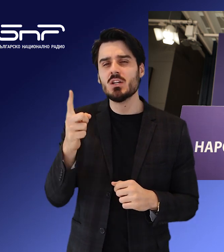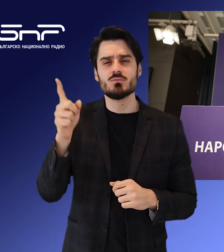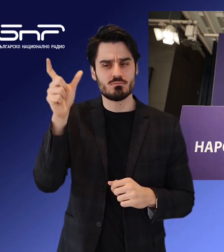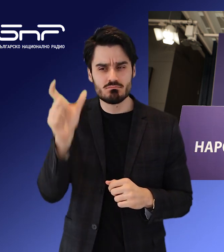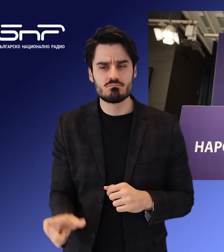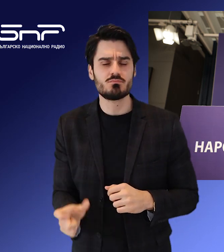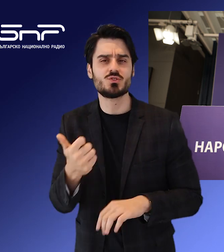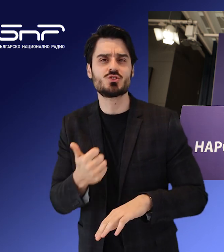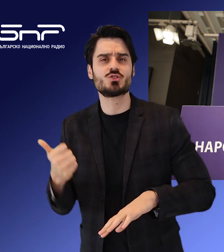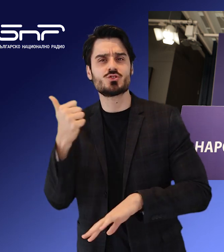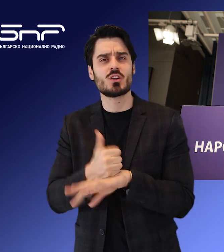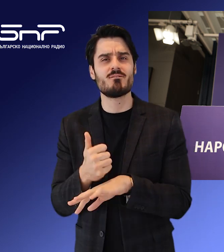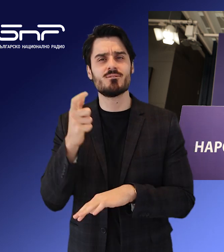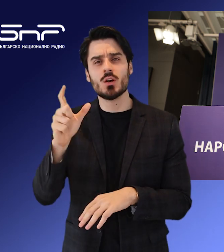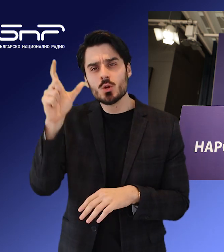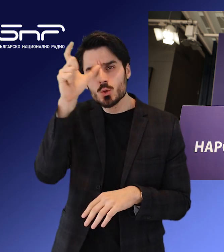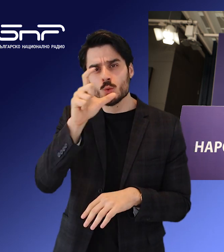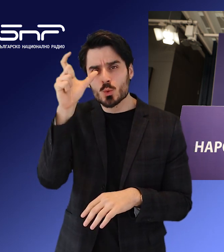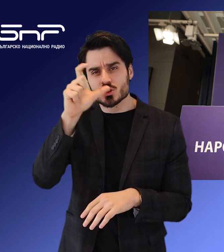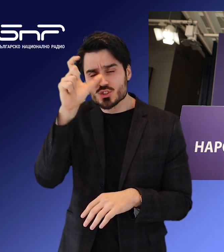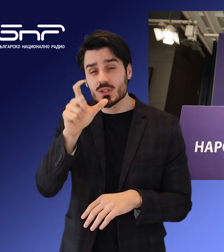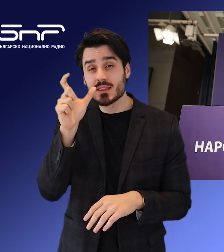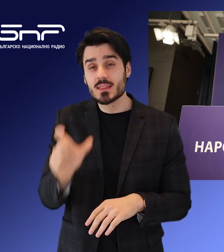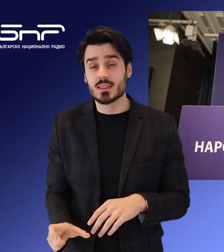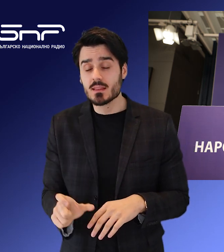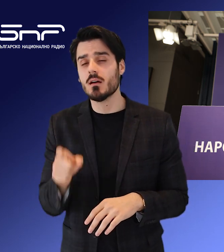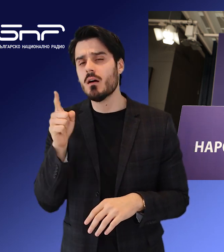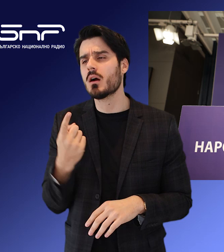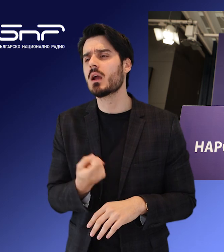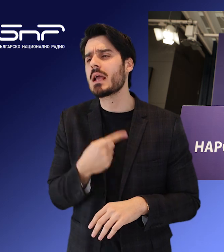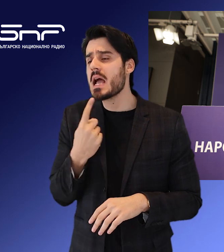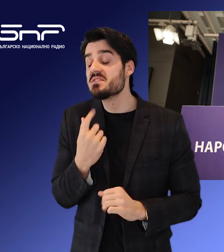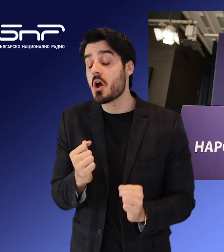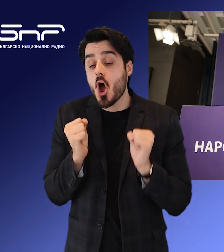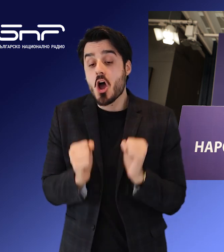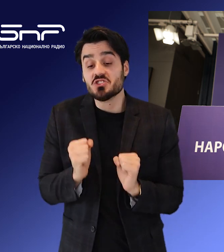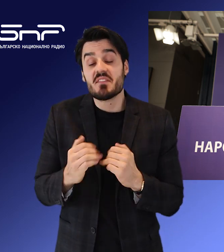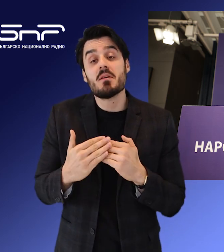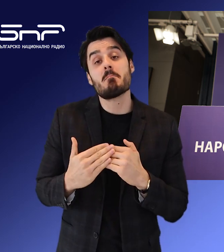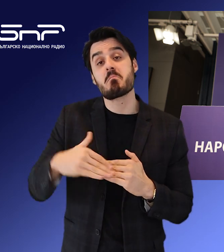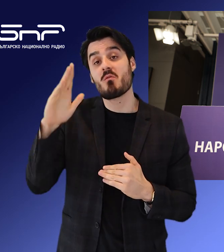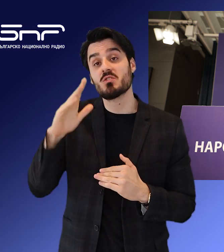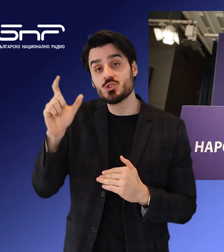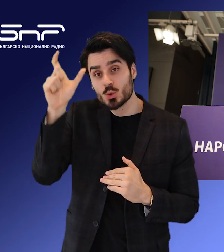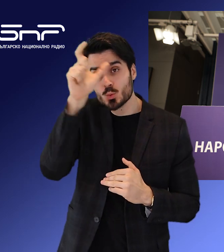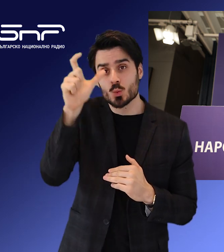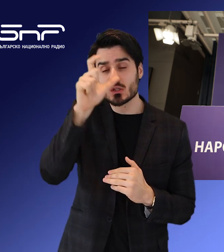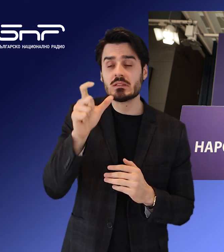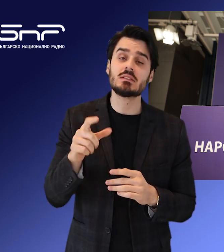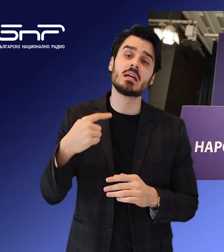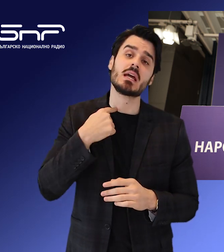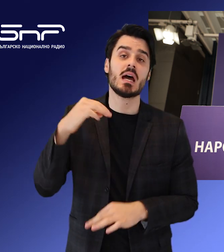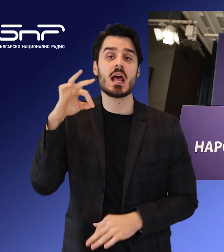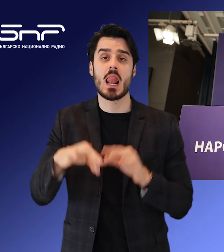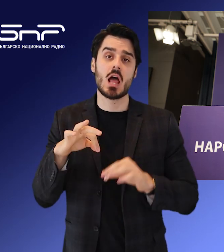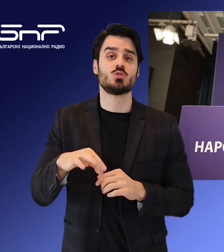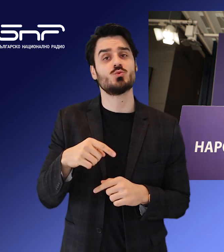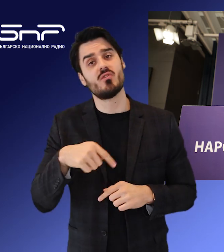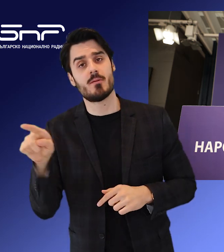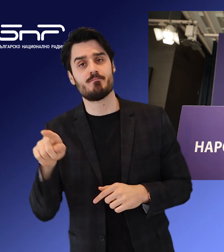солидарност на тракийските и балканските турци, Джеват Гюнеш, очаква повече турци с български паспорти да отидат до урните тази неделя.